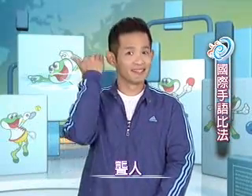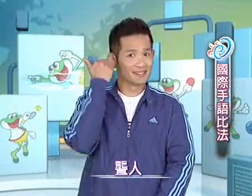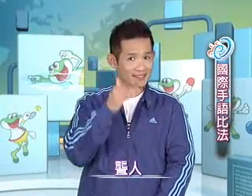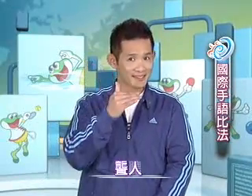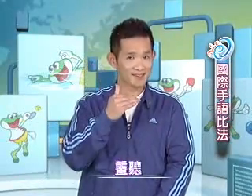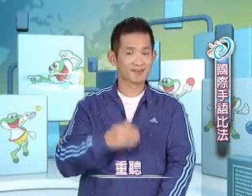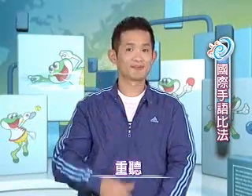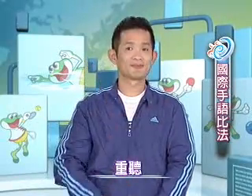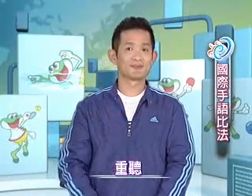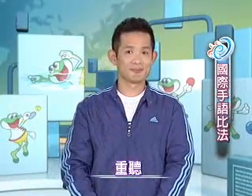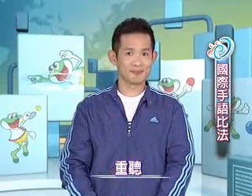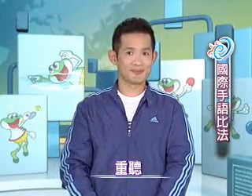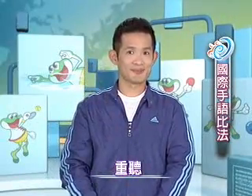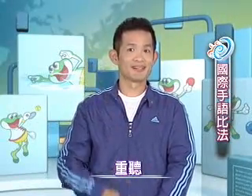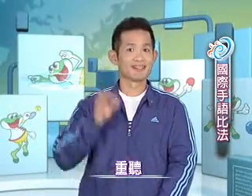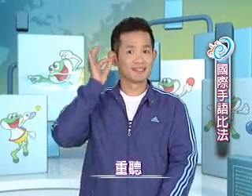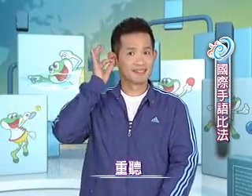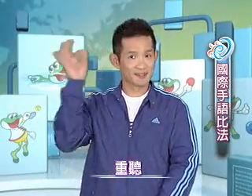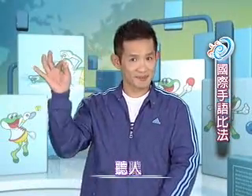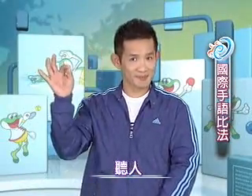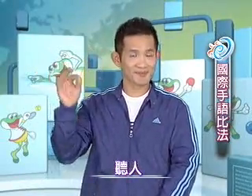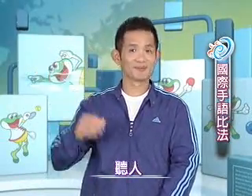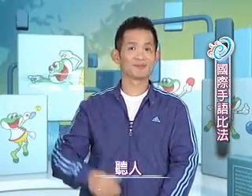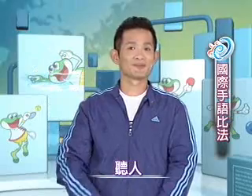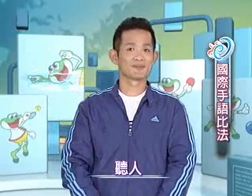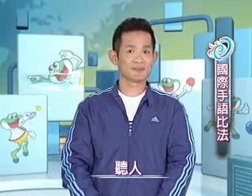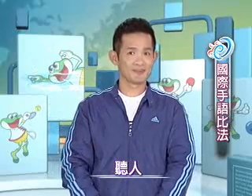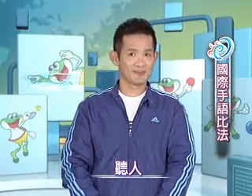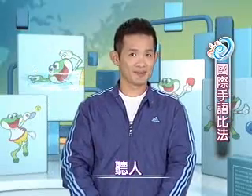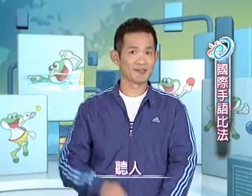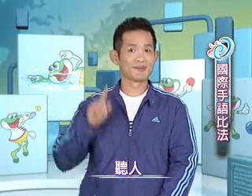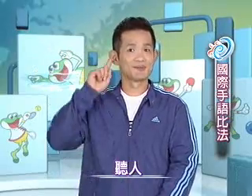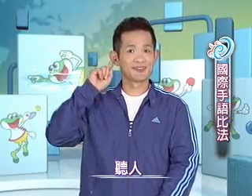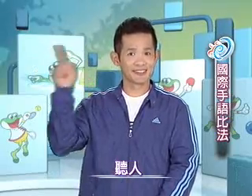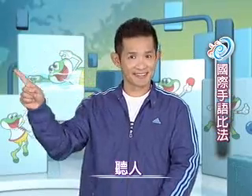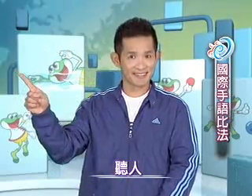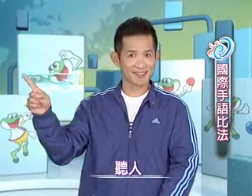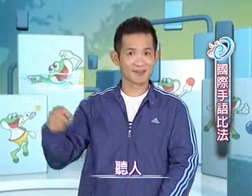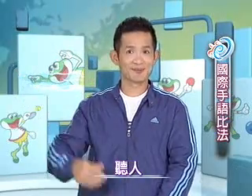众听者听人听人